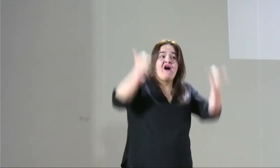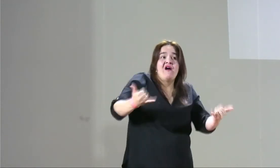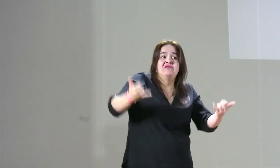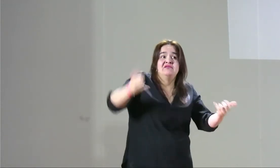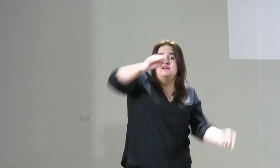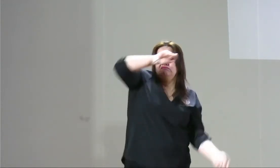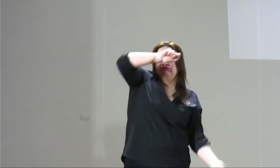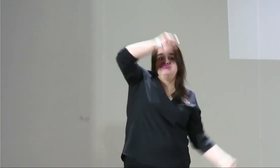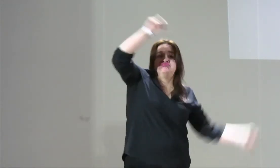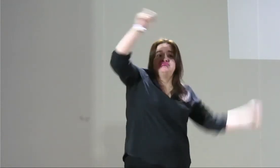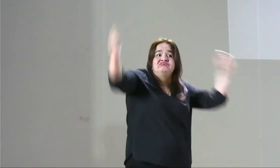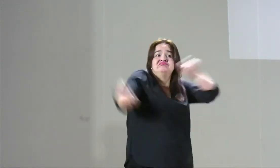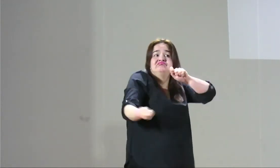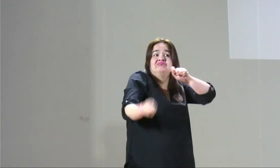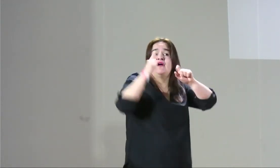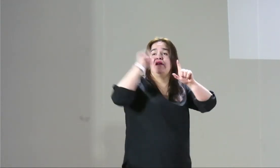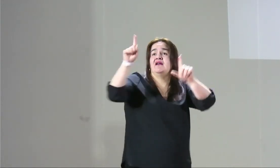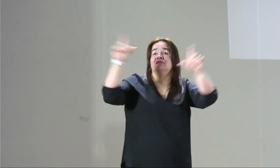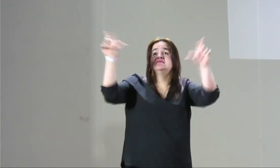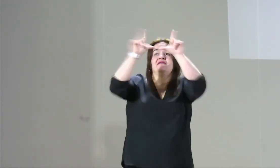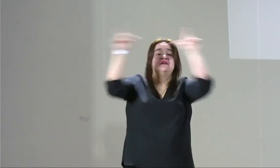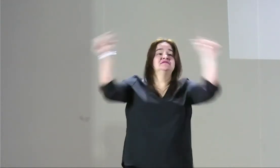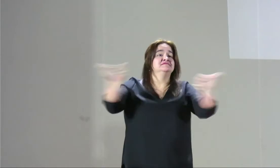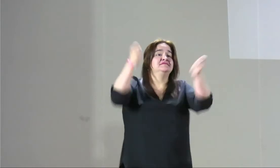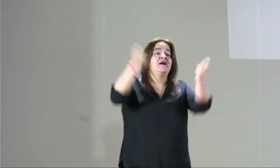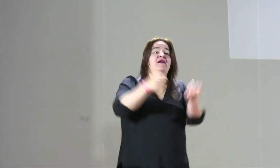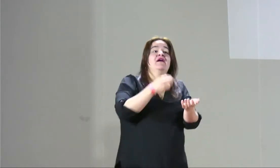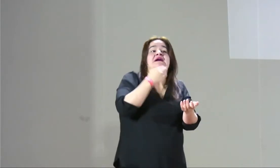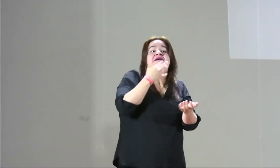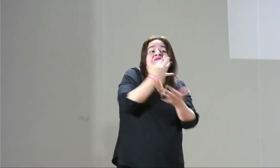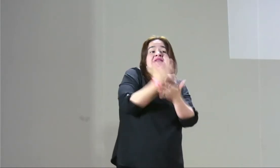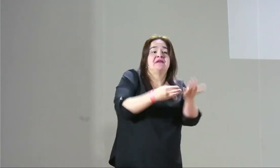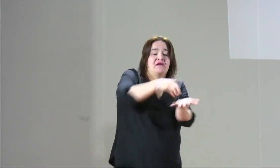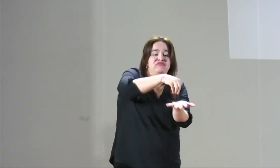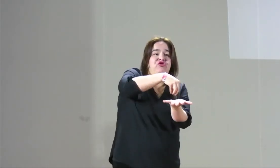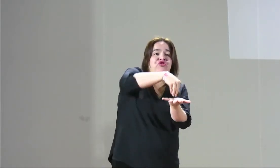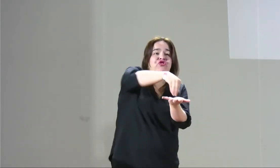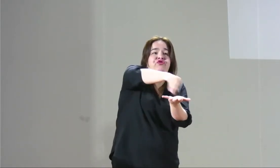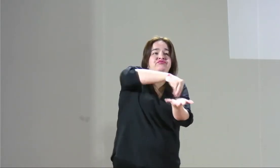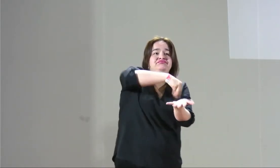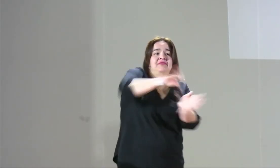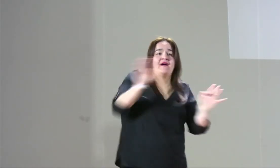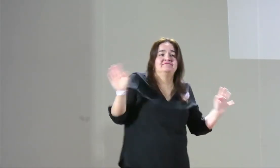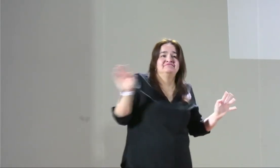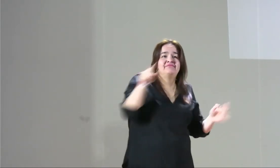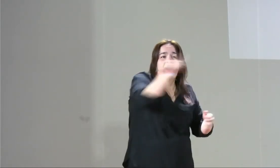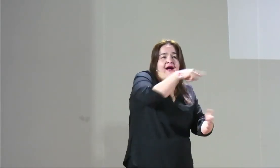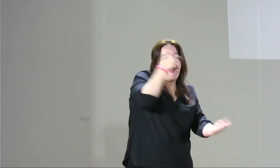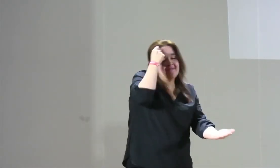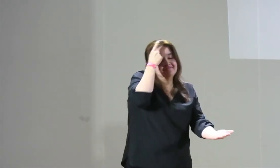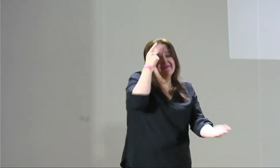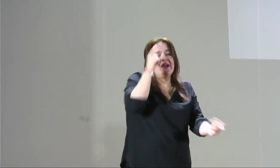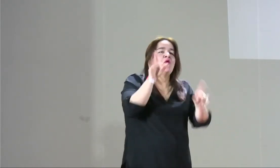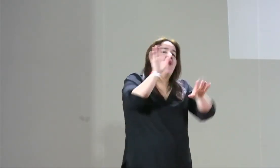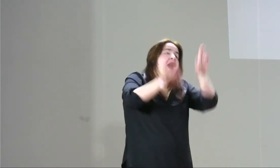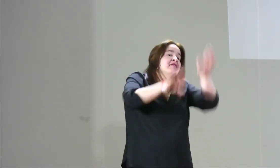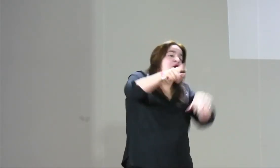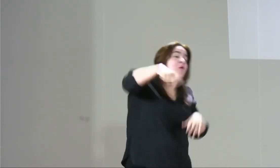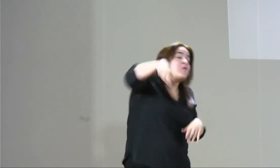la captura del flujo, ahora han ido cambiando, ya la publicidad es diferente, ya muestran el color de la sangre como tal, el